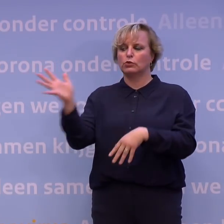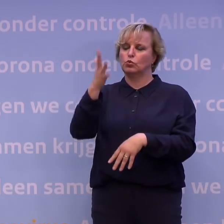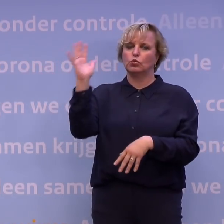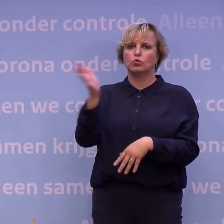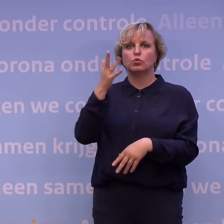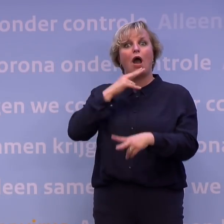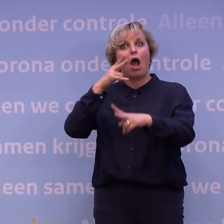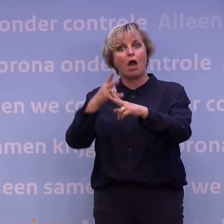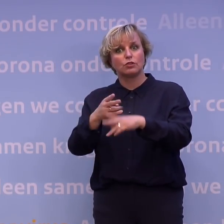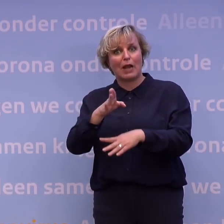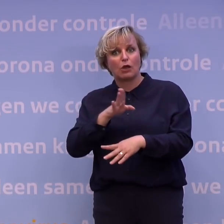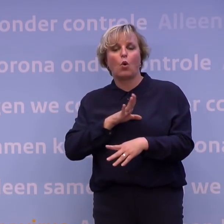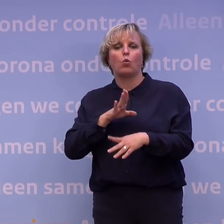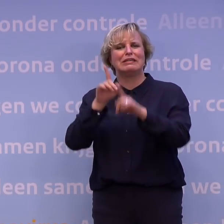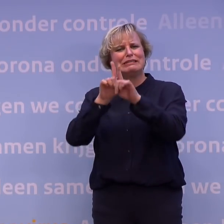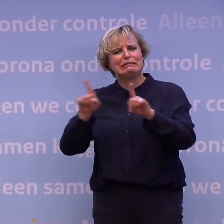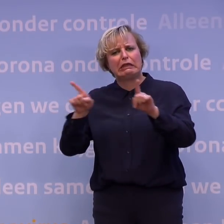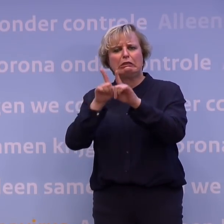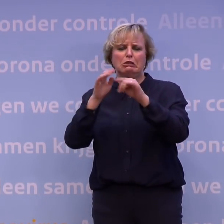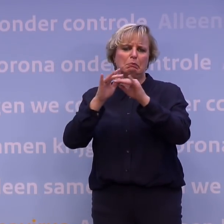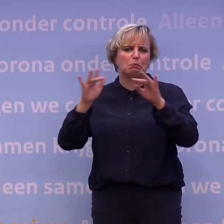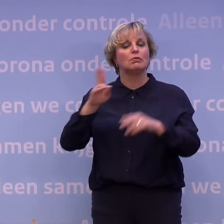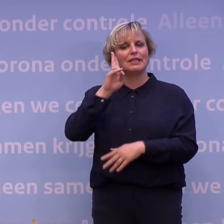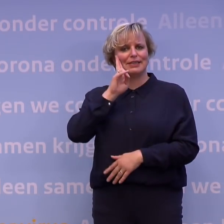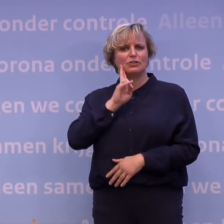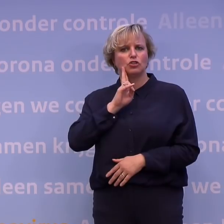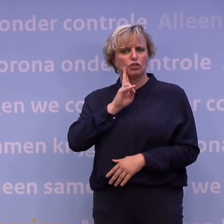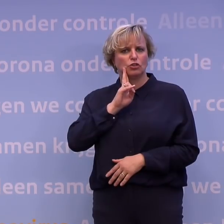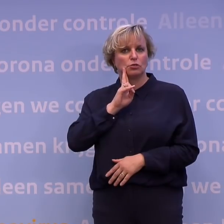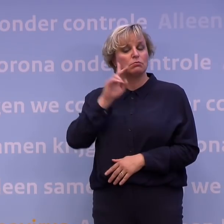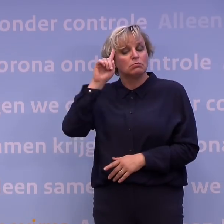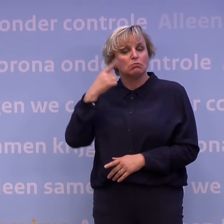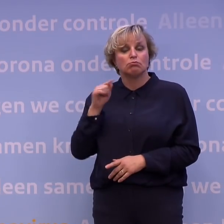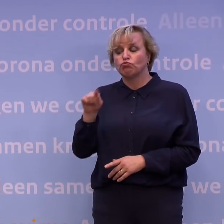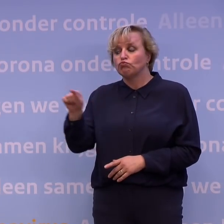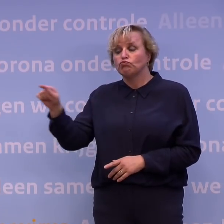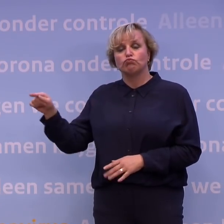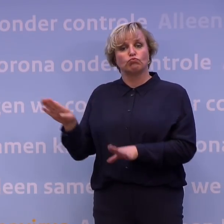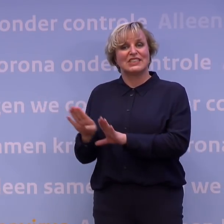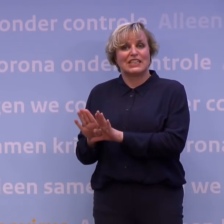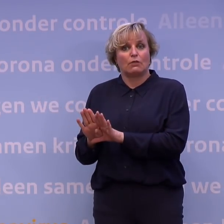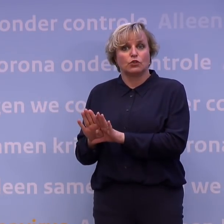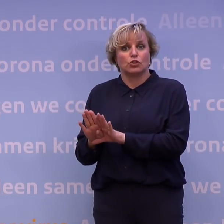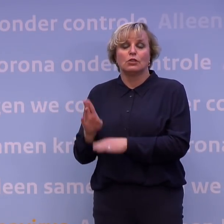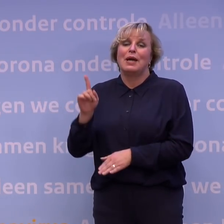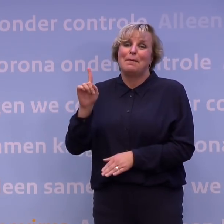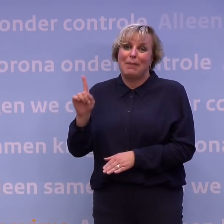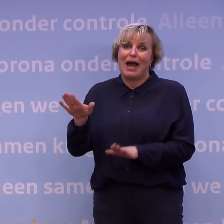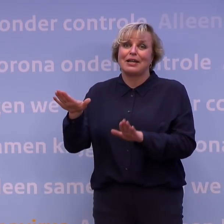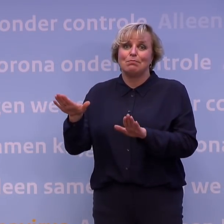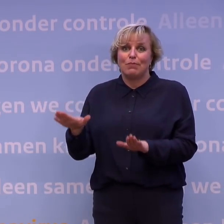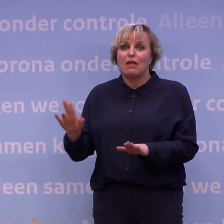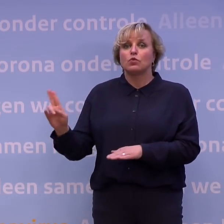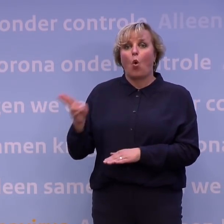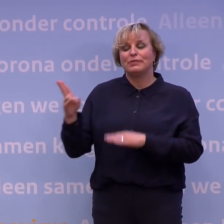afspraken die gelden over zingen en noem maar op, doen ze dat heel netjes en dat is volgens mij voor de meeste kerken het geval. Maar ook daarvoor geldt dat we opnieuw natuurlijk het